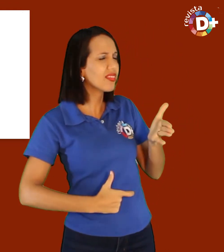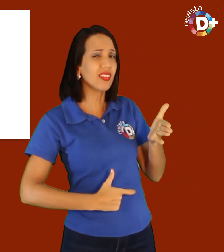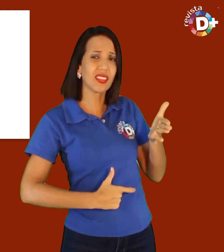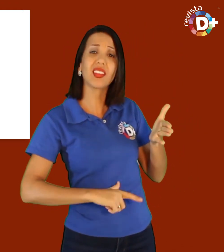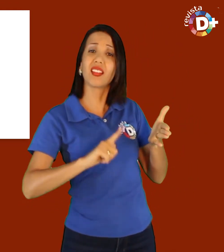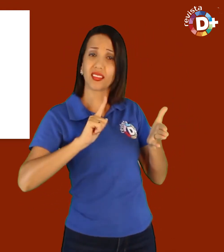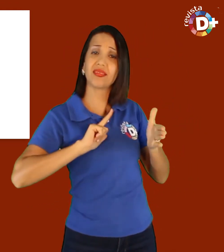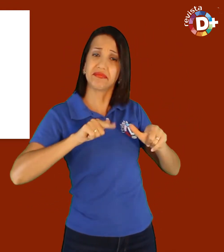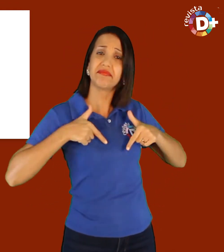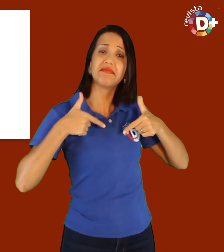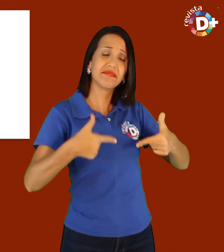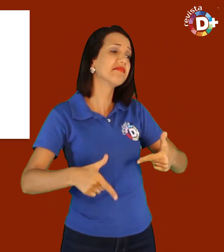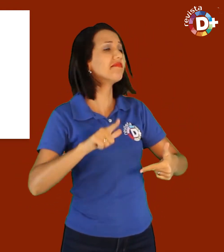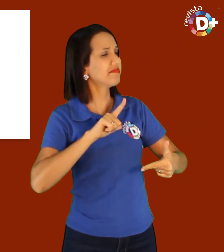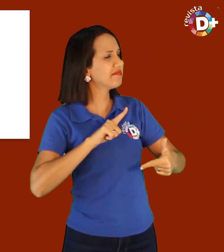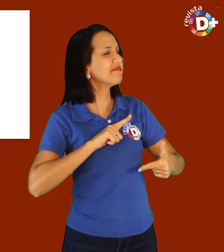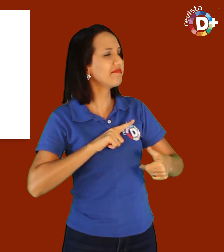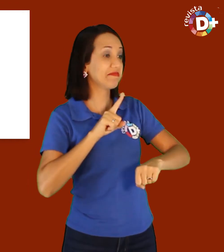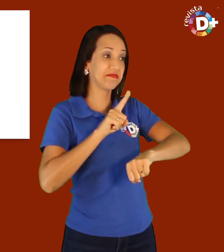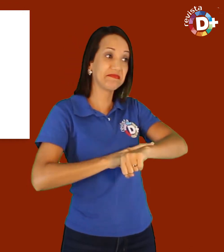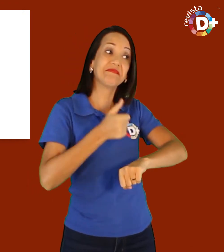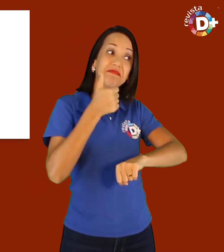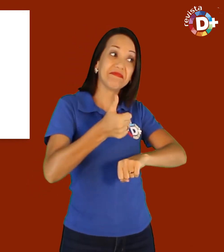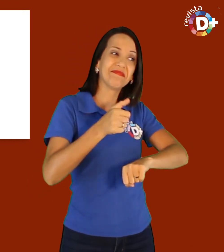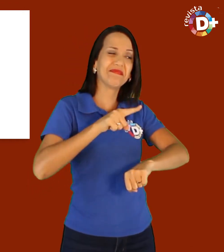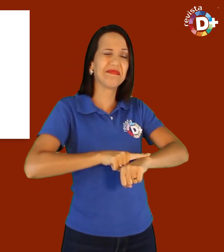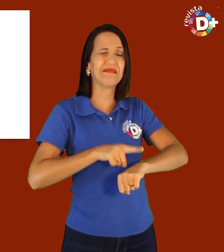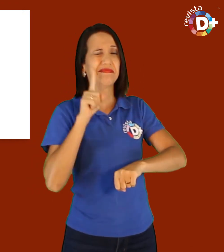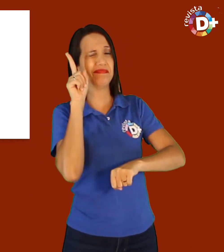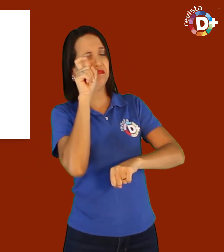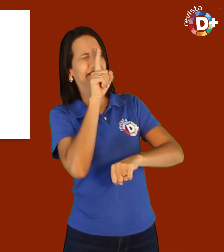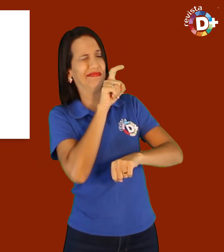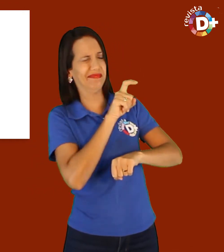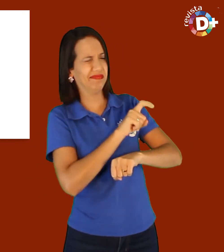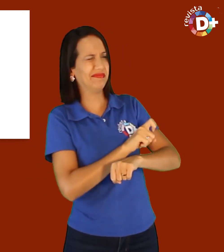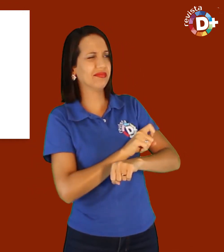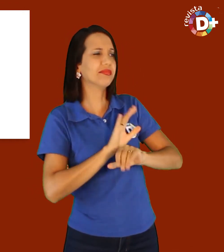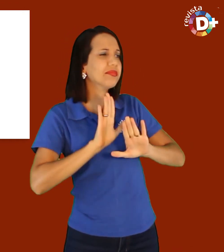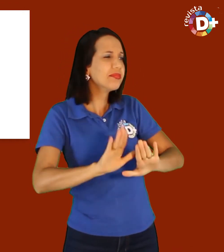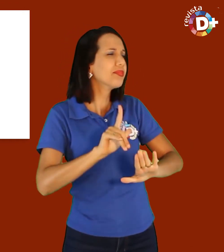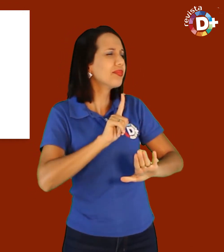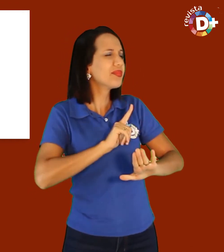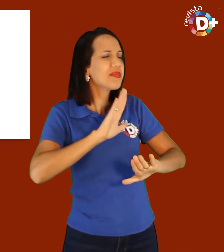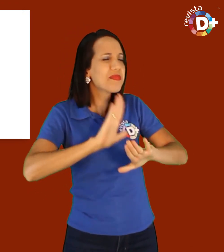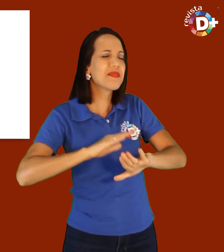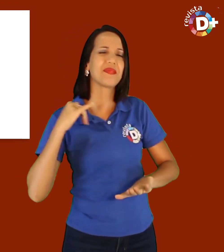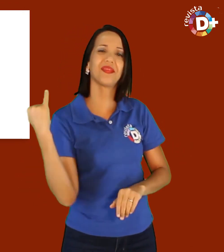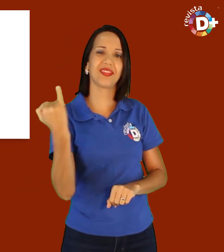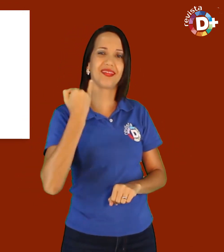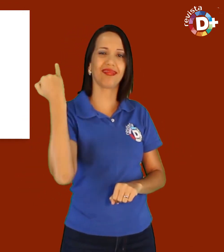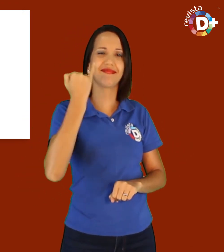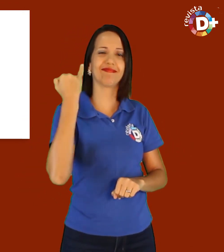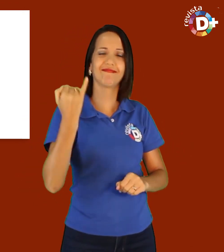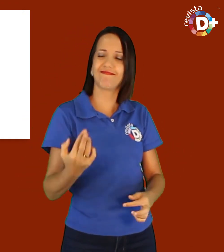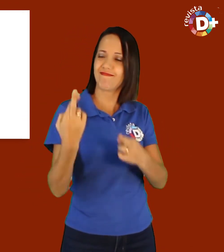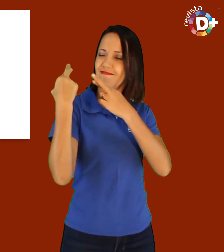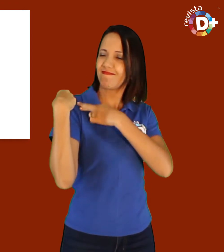cargo ou função, é uma tarefa e certamente teremos bons momentos e outros mais difíceis. Porém, o mais